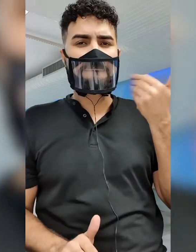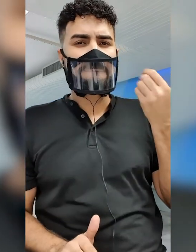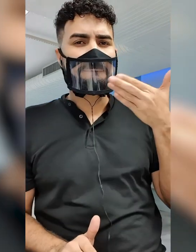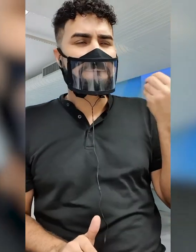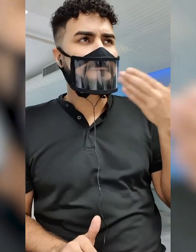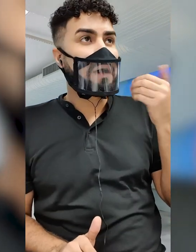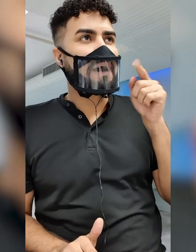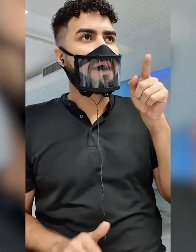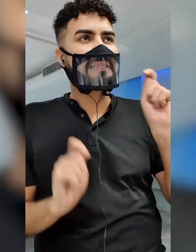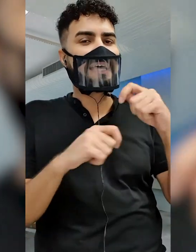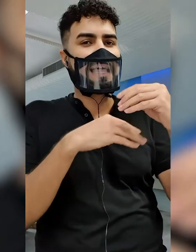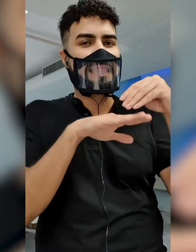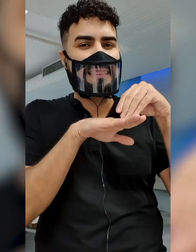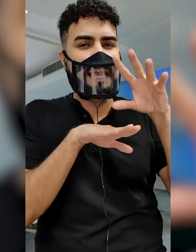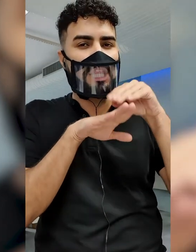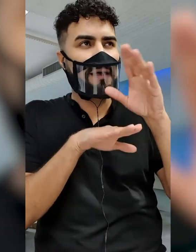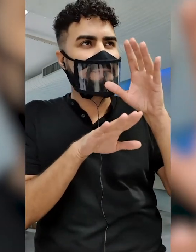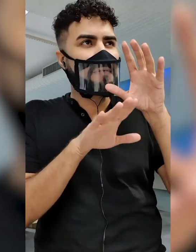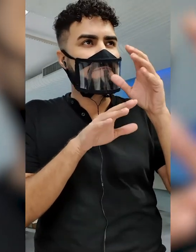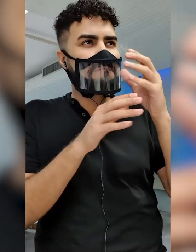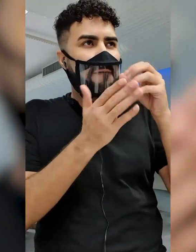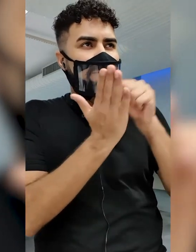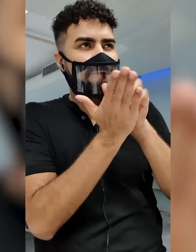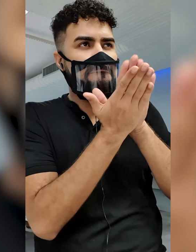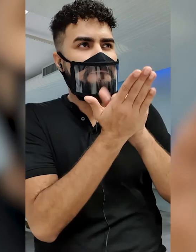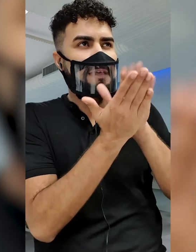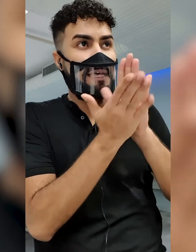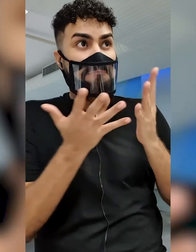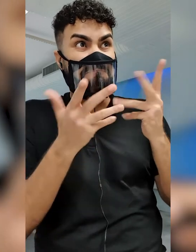podia com esses alunos que já tinham atingido essa excelência que eu queria atingir.